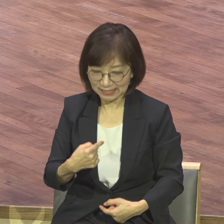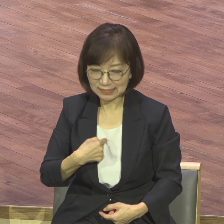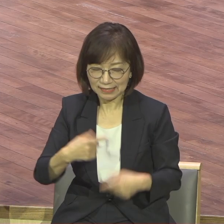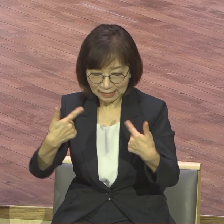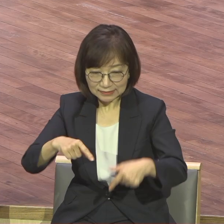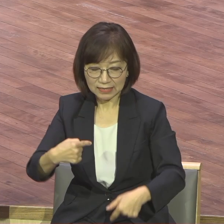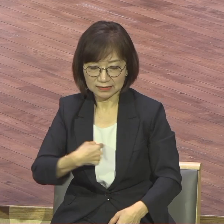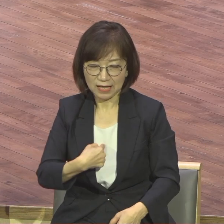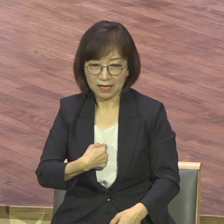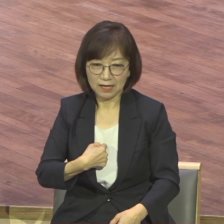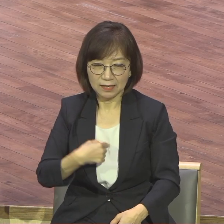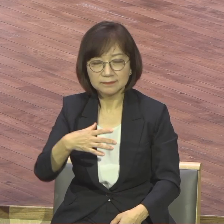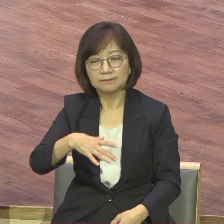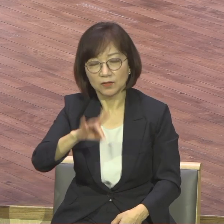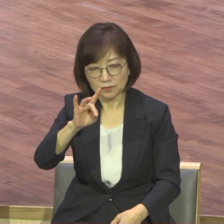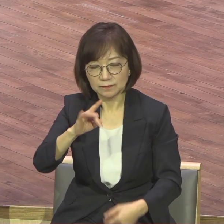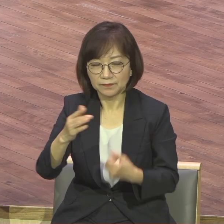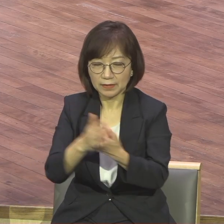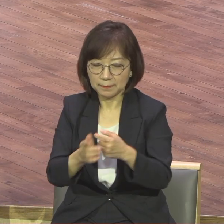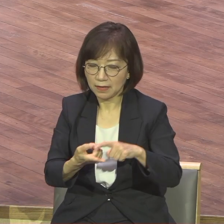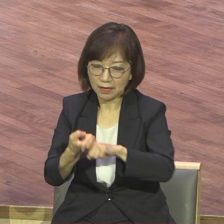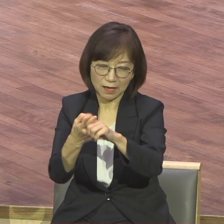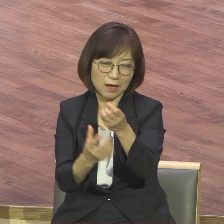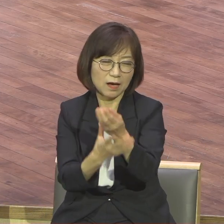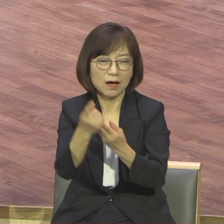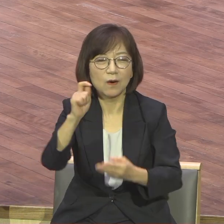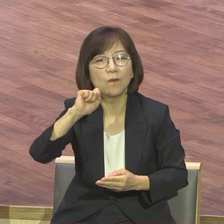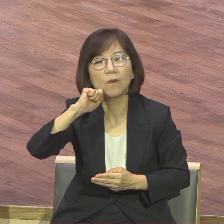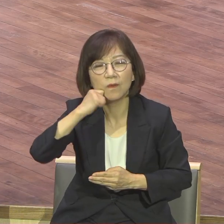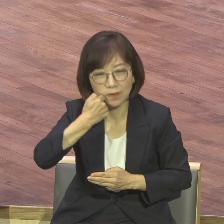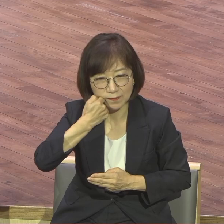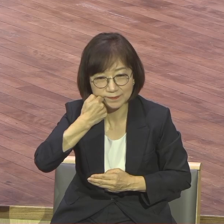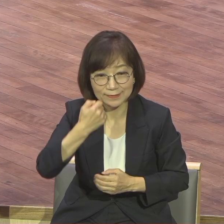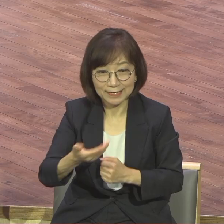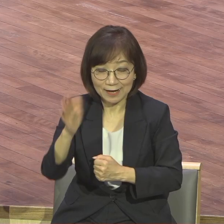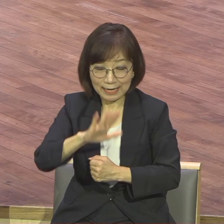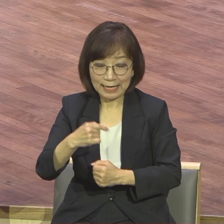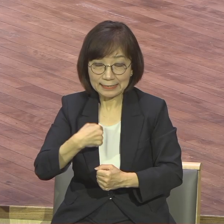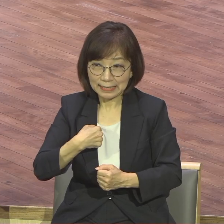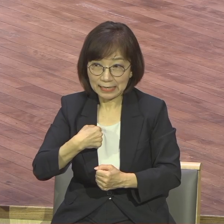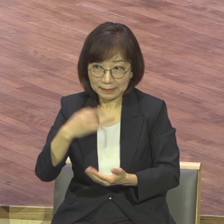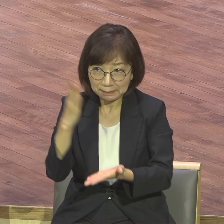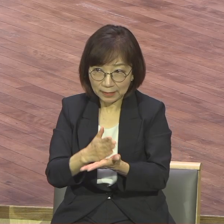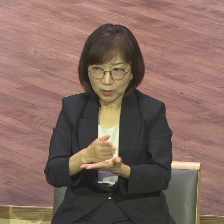나 나니까 하나가 안 되는 거예요 나만 죽으면 하나 됩니다 전부 하나 되거든요